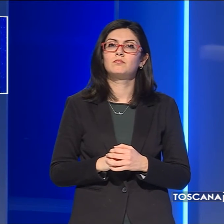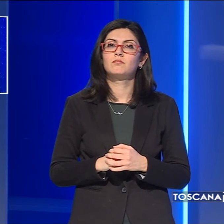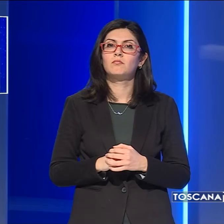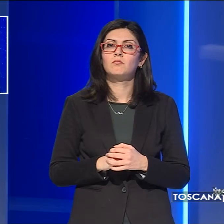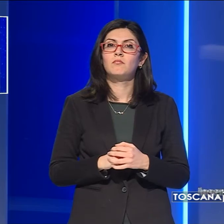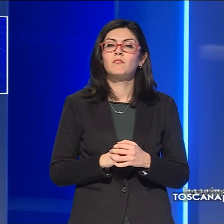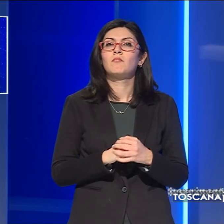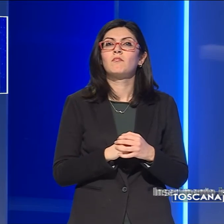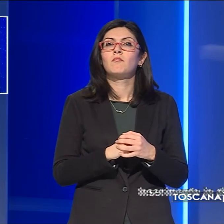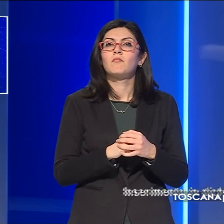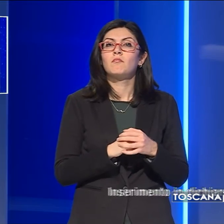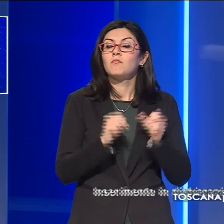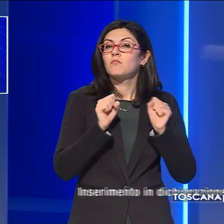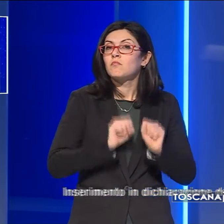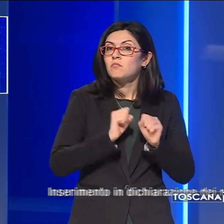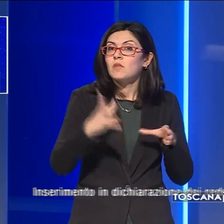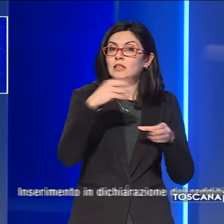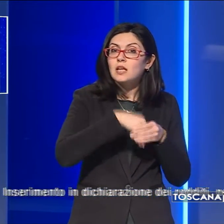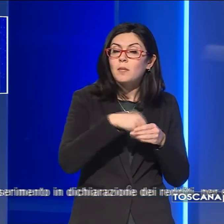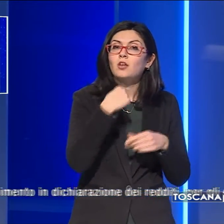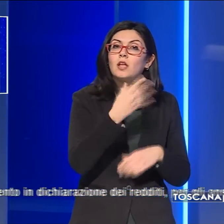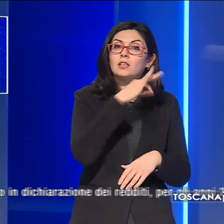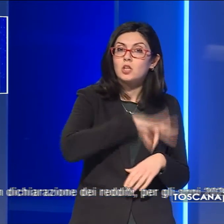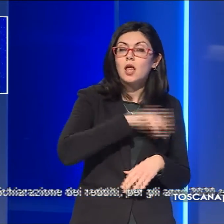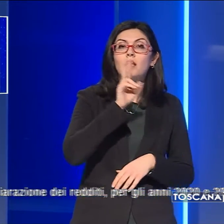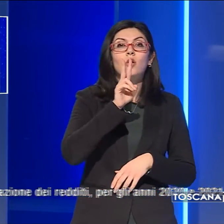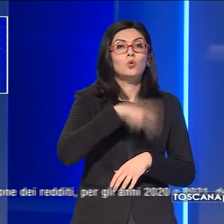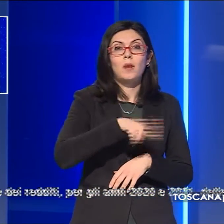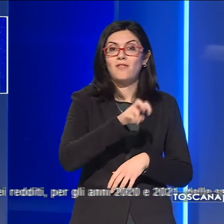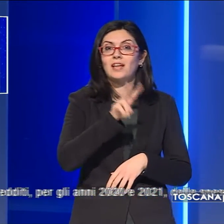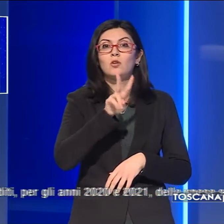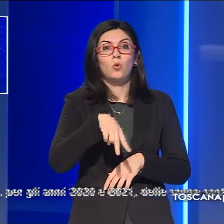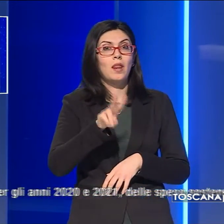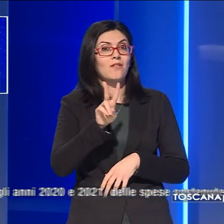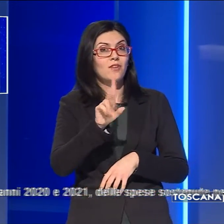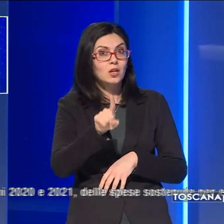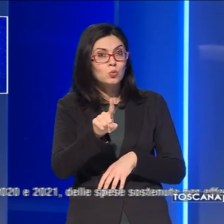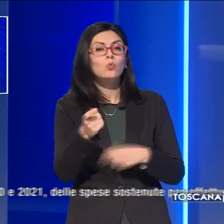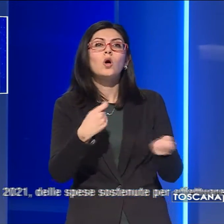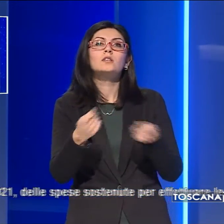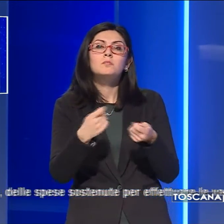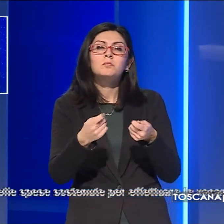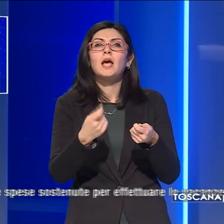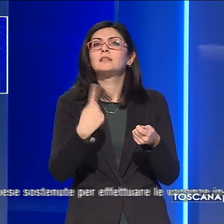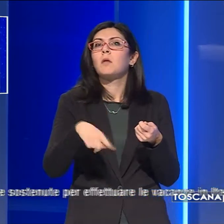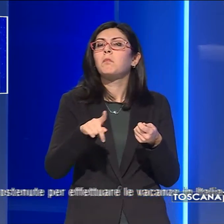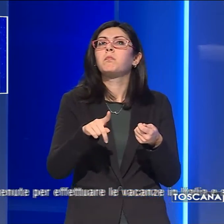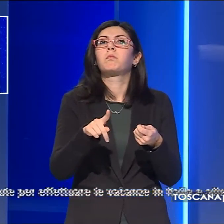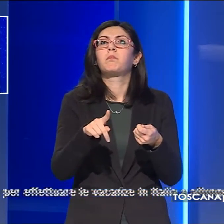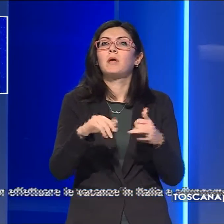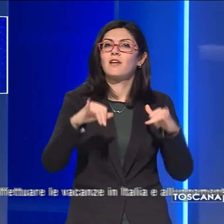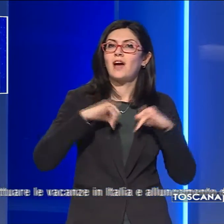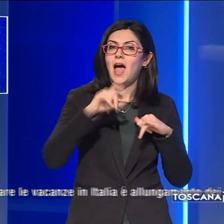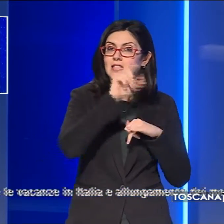Inserimento in dichiarazione dei redditi per gli anni 2020-2021 delle spese sostenute per effettuare le